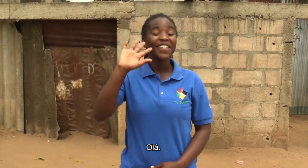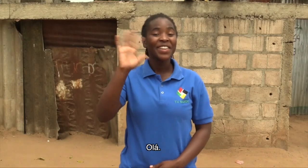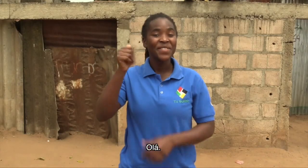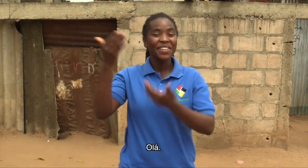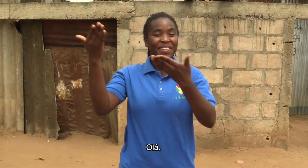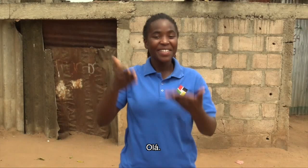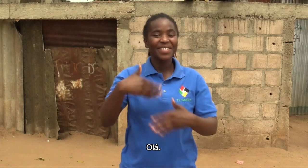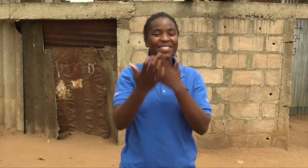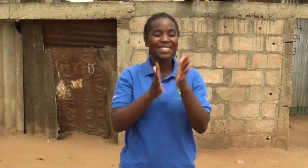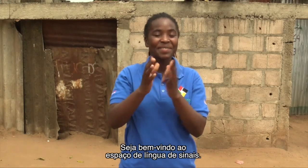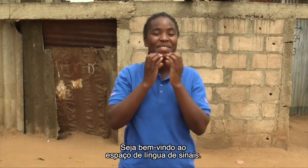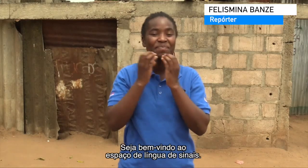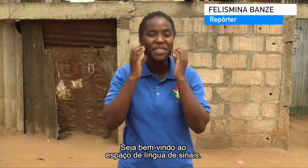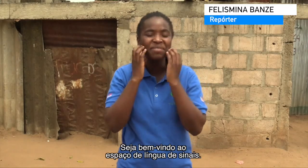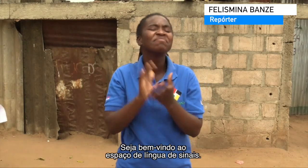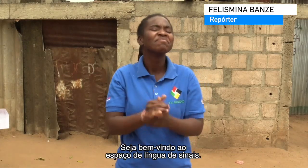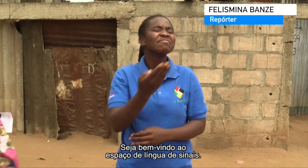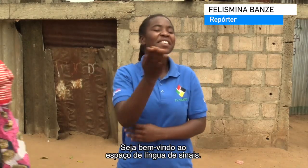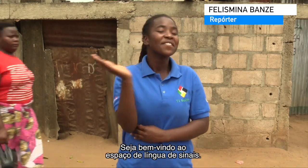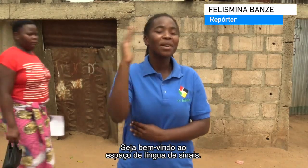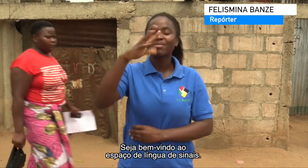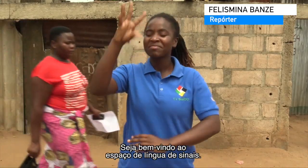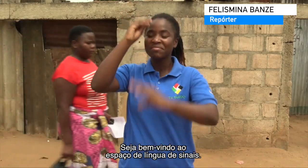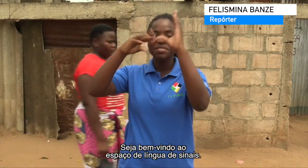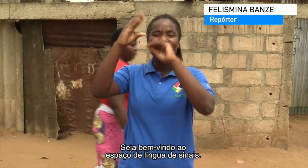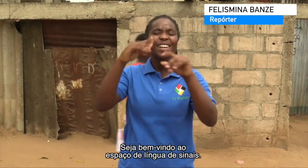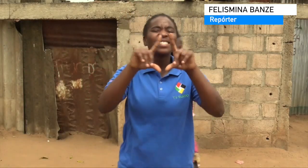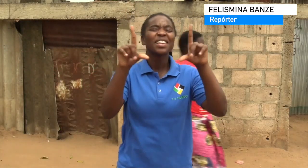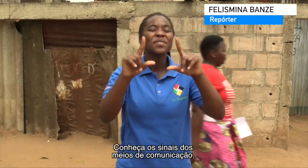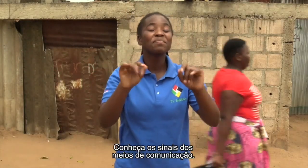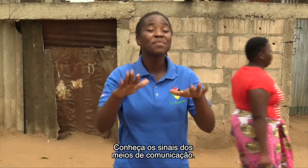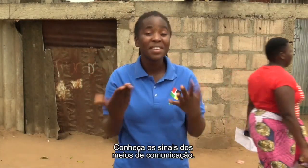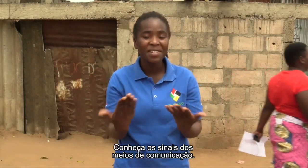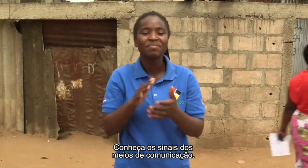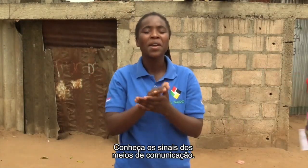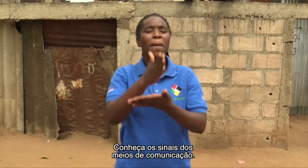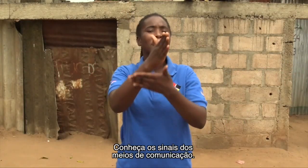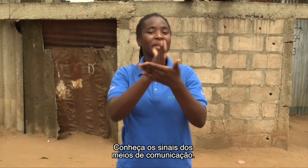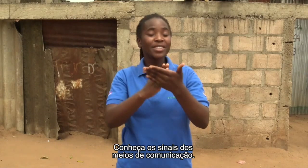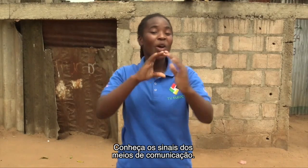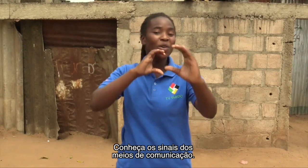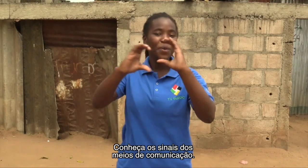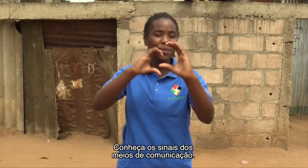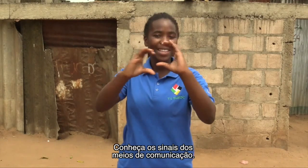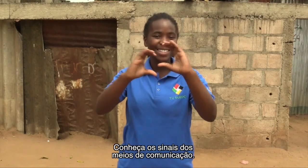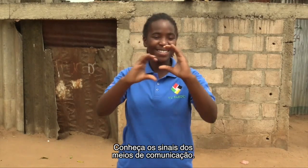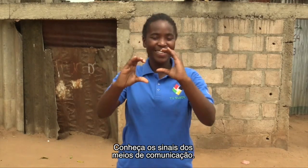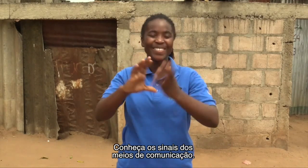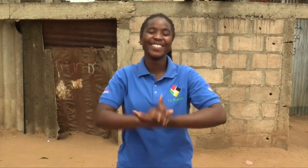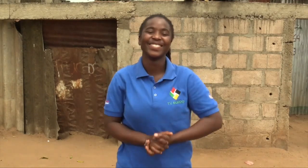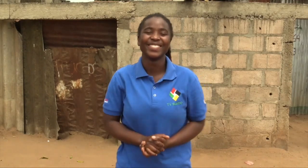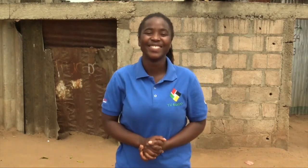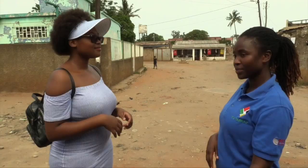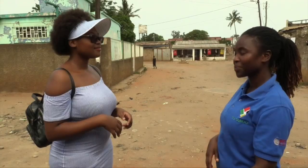Olá seja bem-vindo ao espaço da língua de sinais conheça os sinais dos meios de comunicação